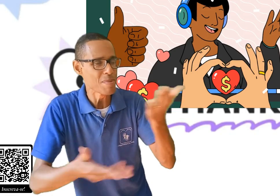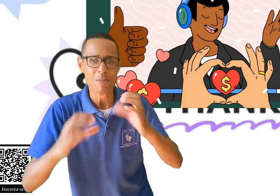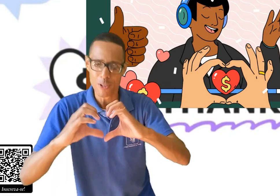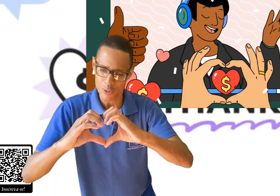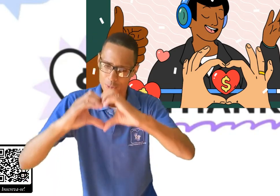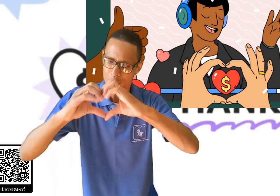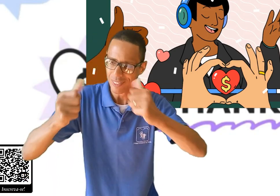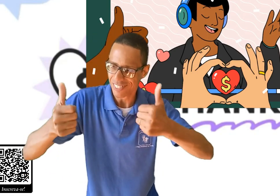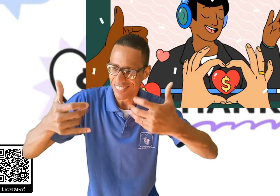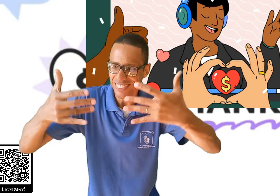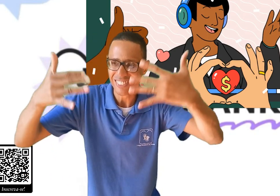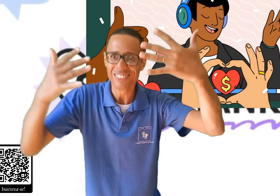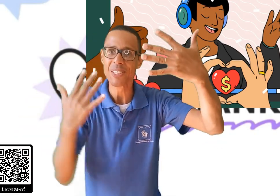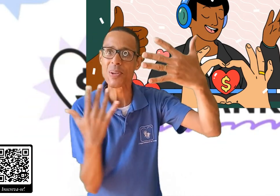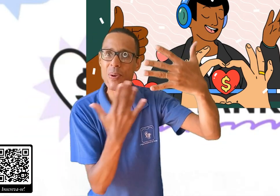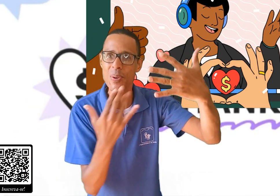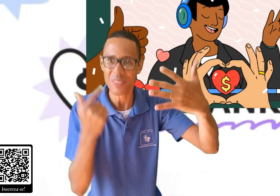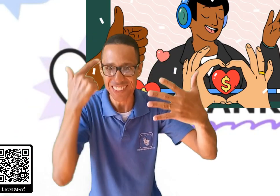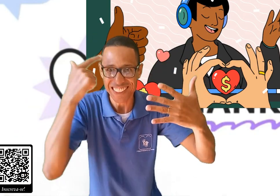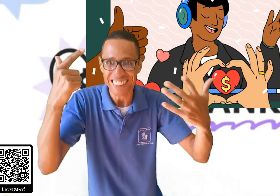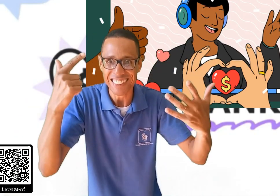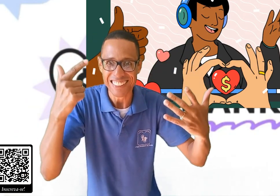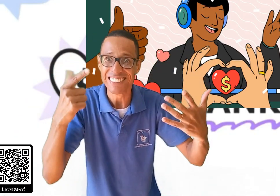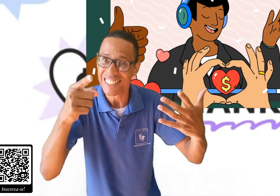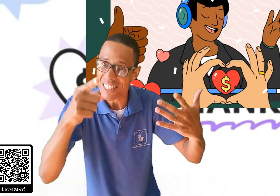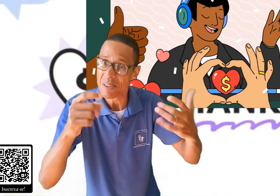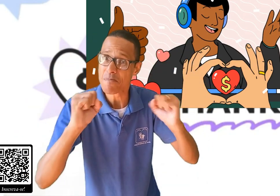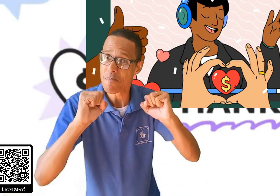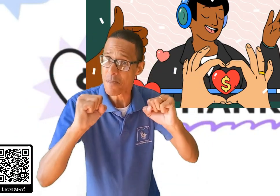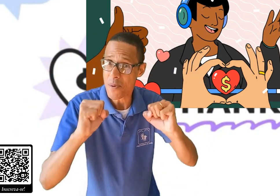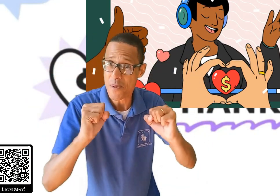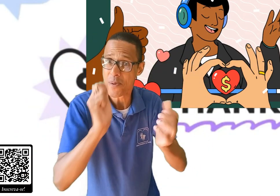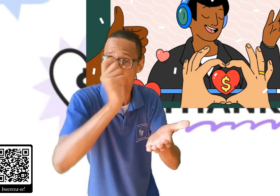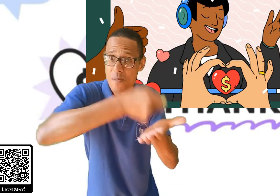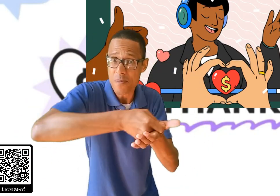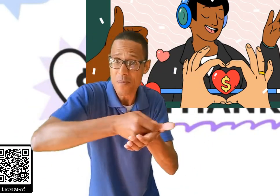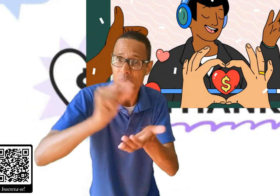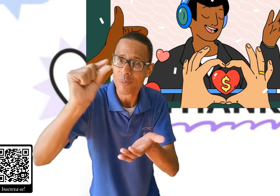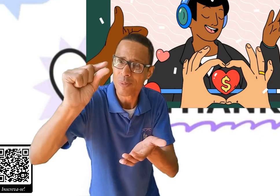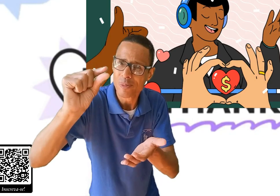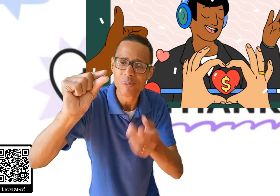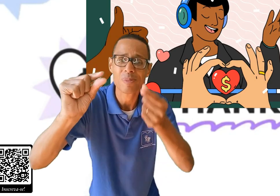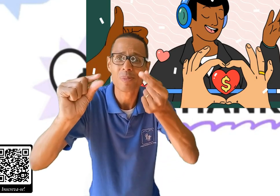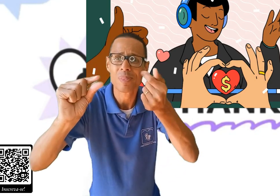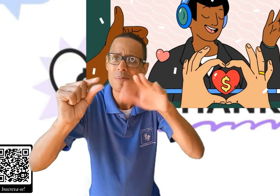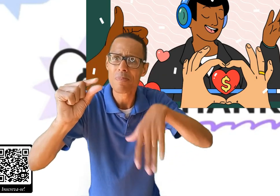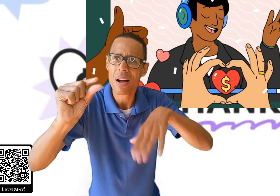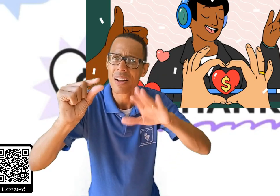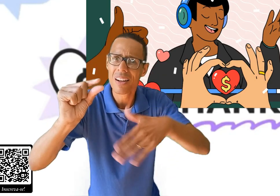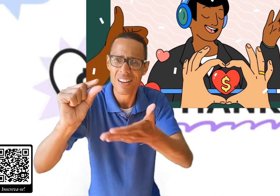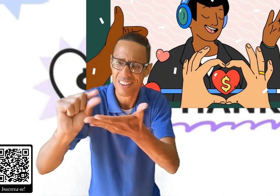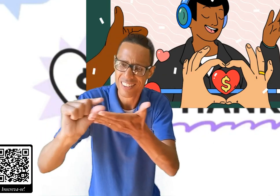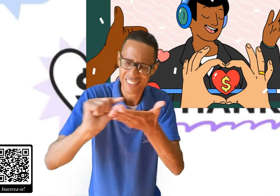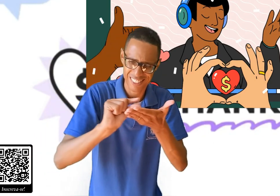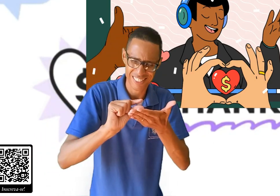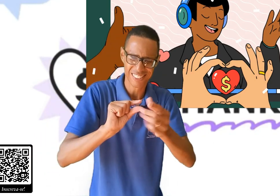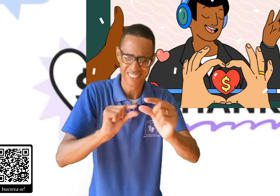personalizado durante as minhas transmissões. Você poderá adquirir um Valeu Demais durante